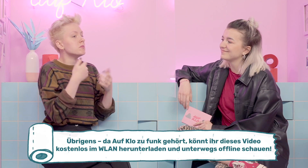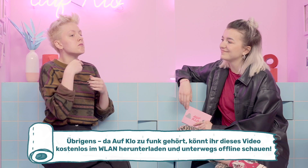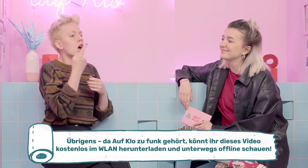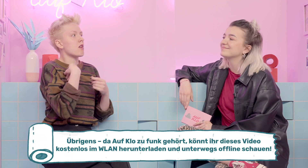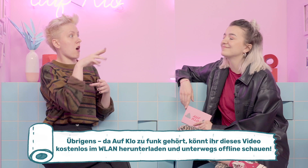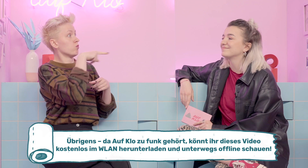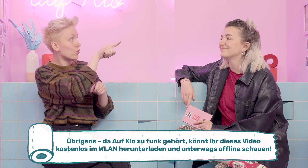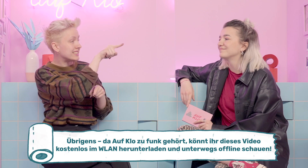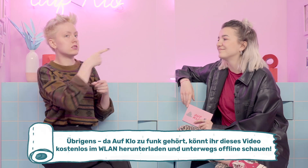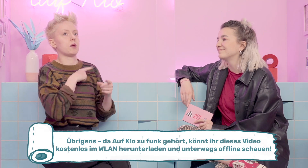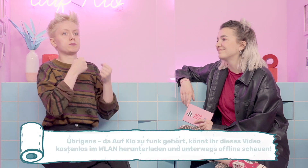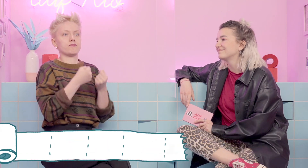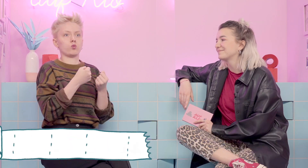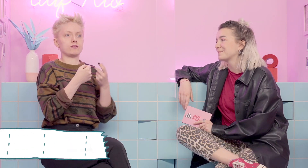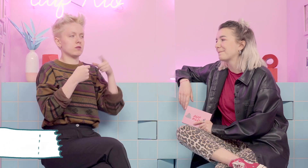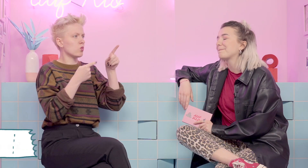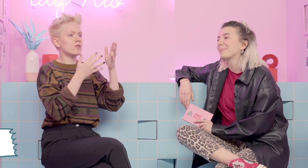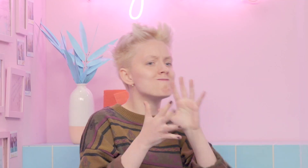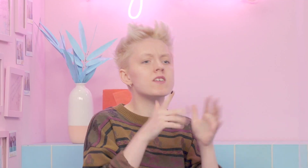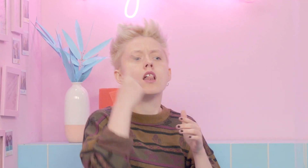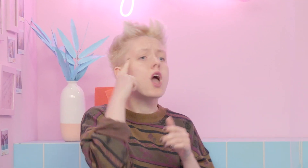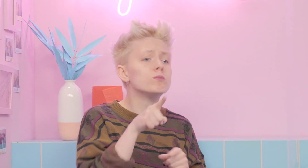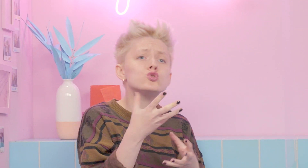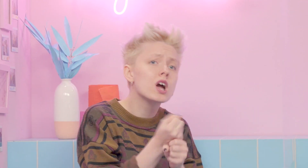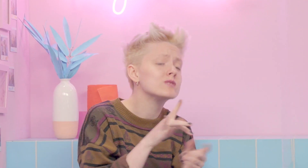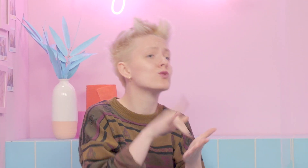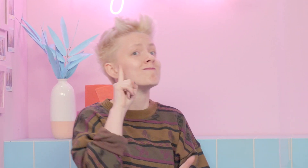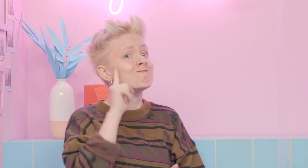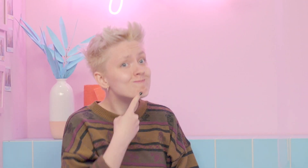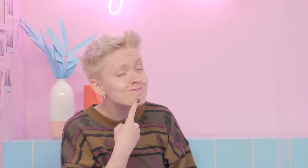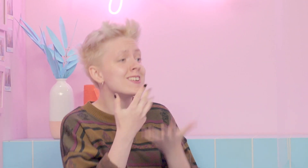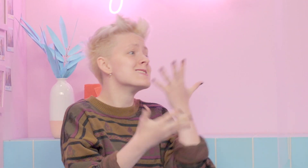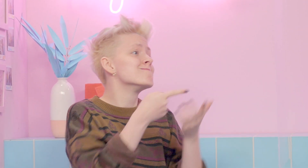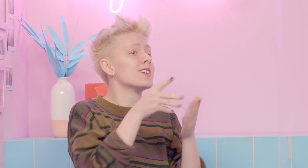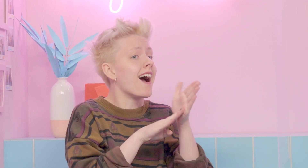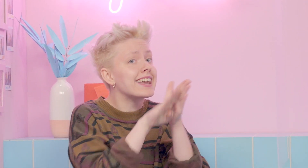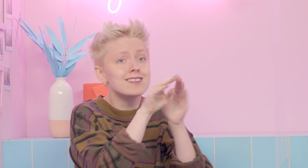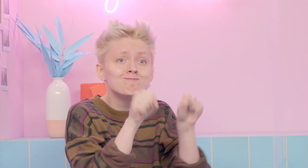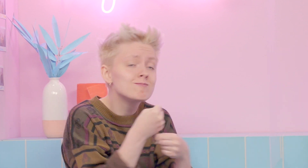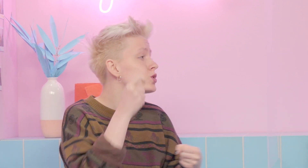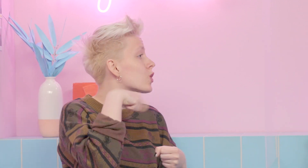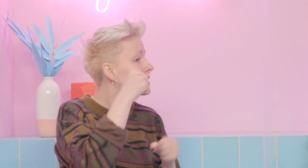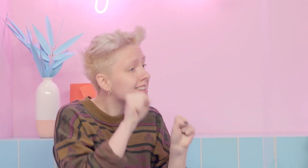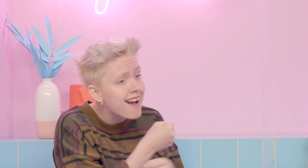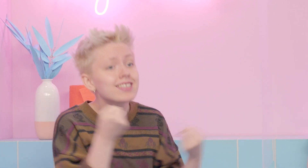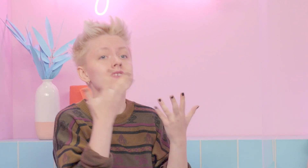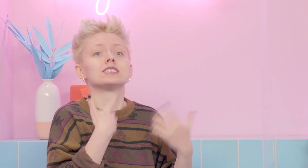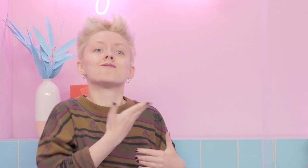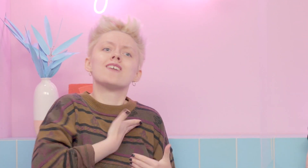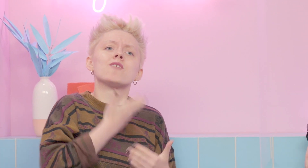Stich gelassen. Und dadurch bin ich dann ganz schön selbstbewusst geworden. Mir wurde halt auch immer der Glaube vermittelt, als taube Person könnte ich irgendwie